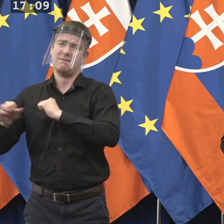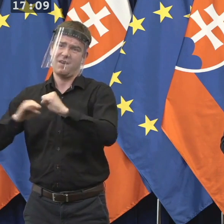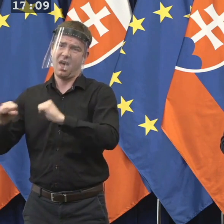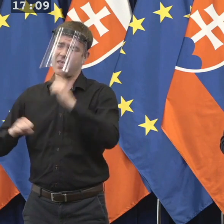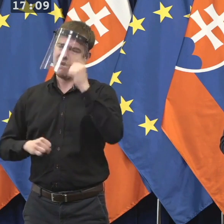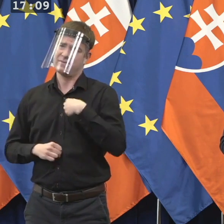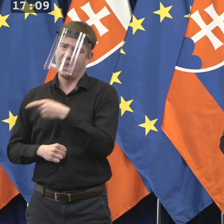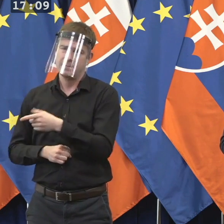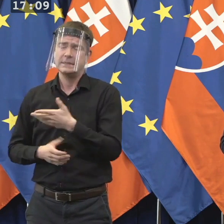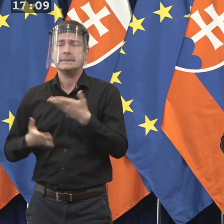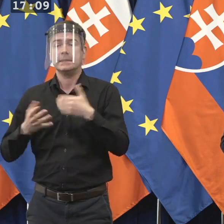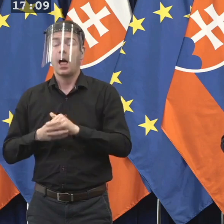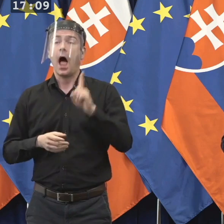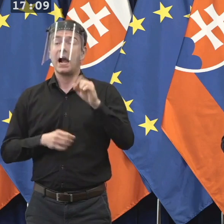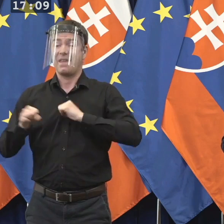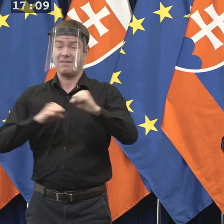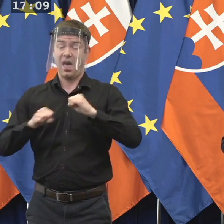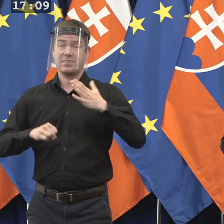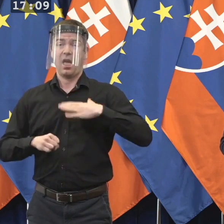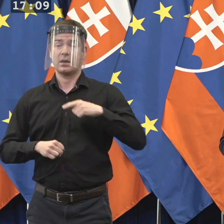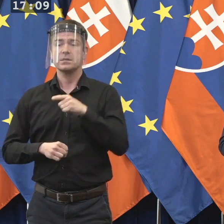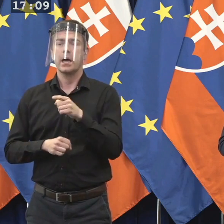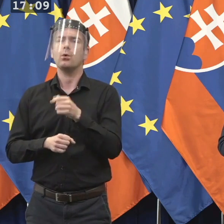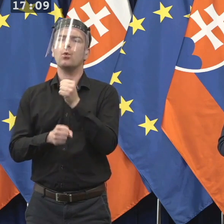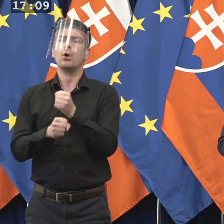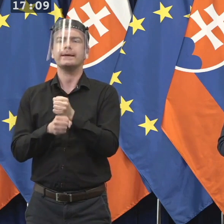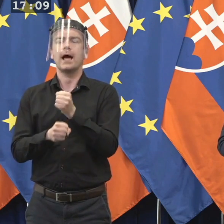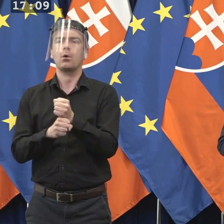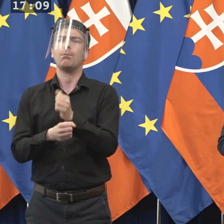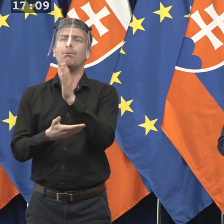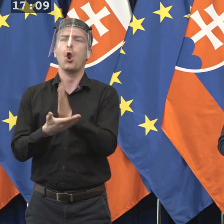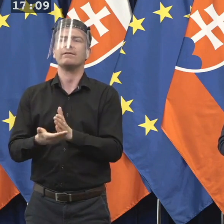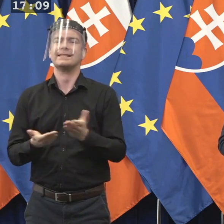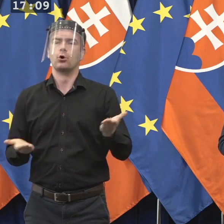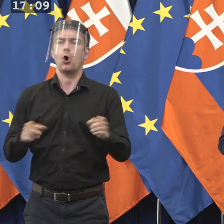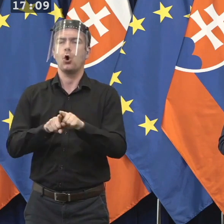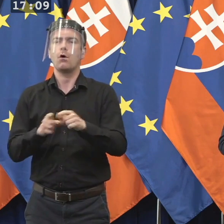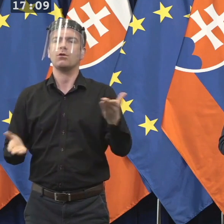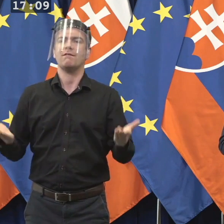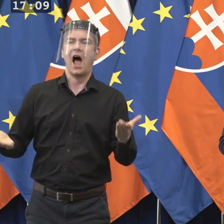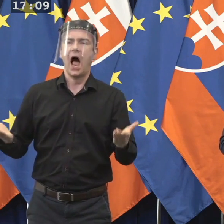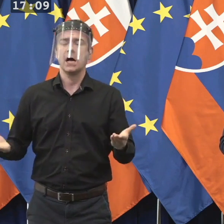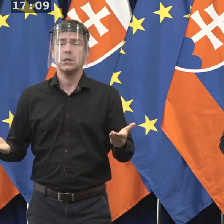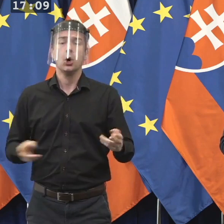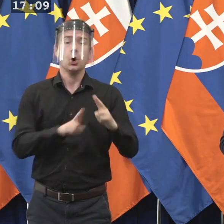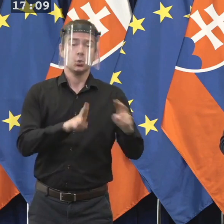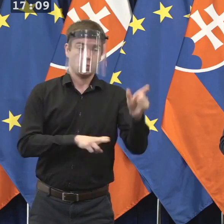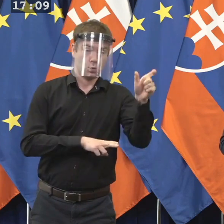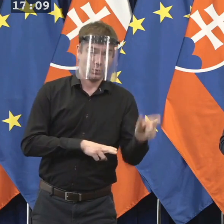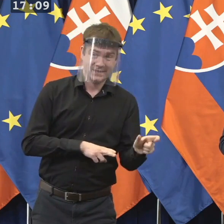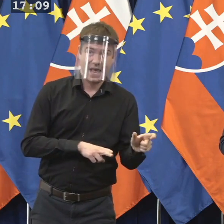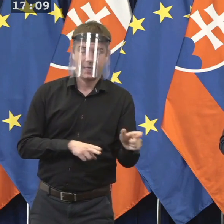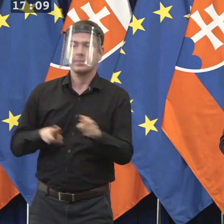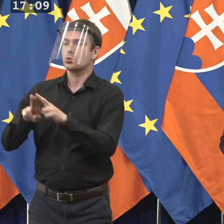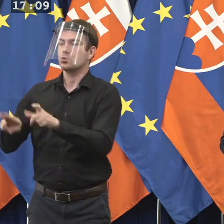bude jasné vyváženie medzi súdcami a nesúdcami. A ja to považujem za principiálne a dôležité. Preto pri tomto